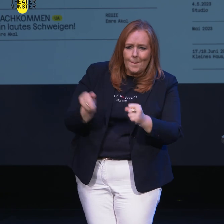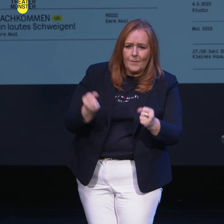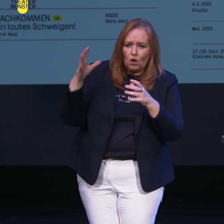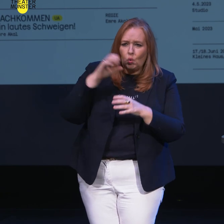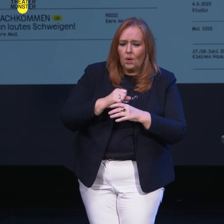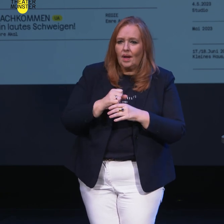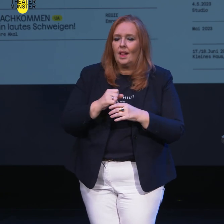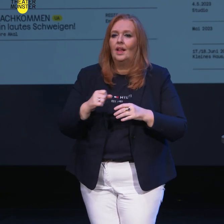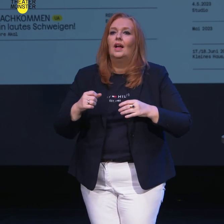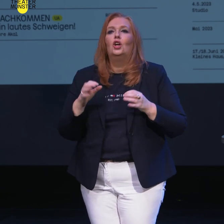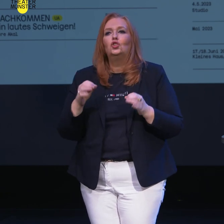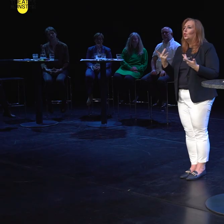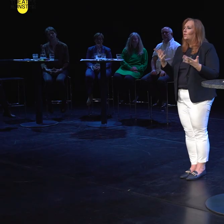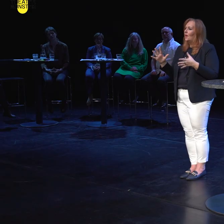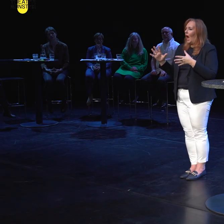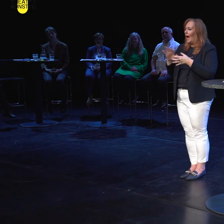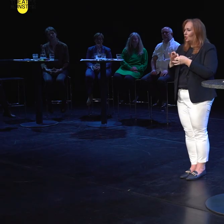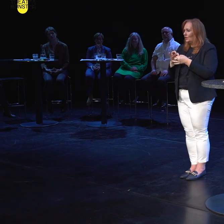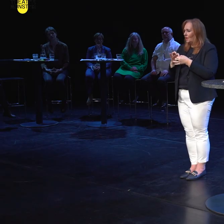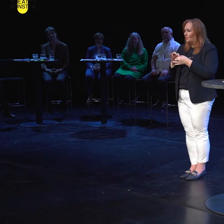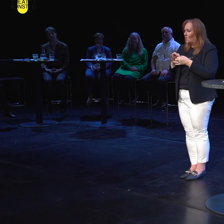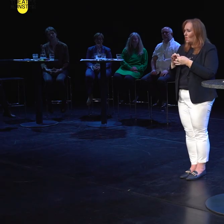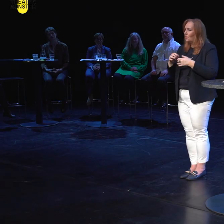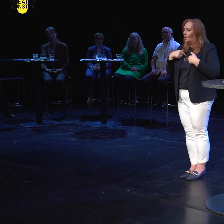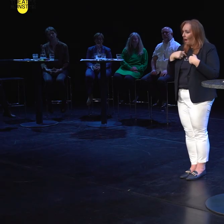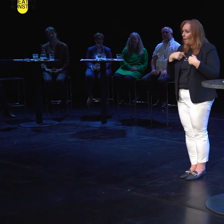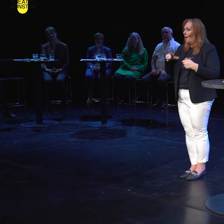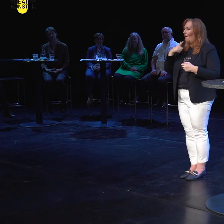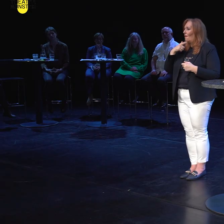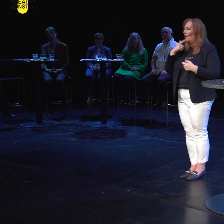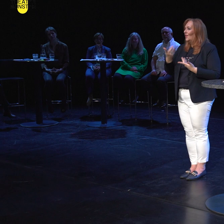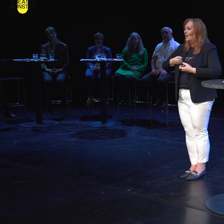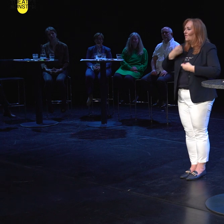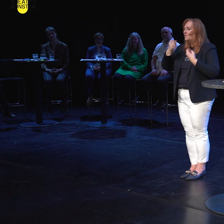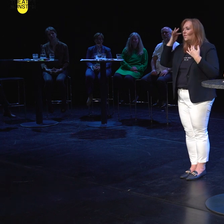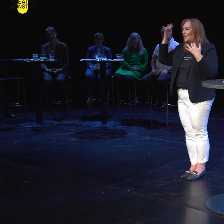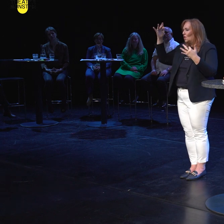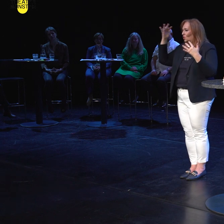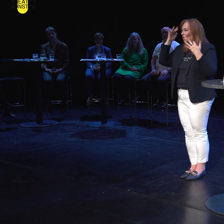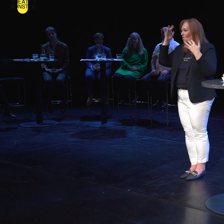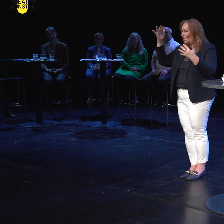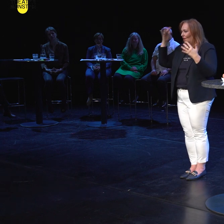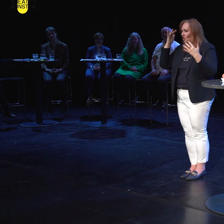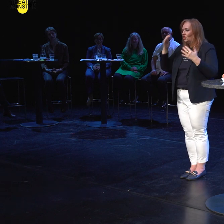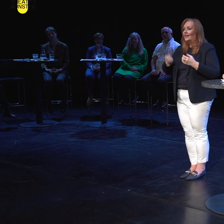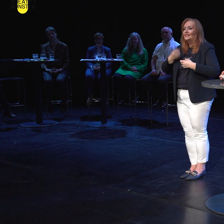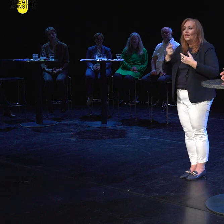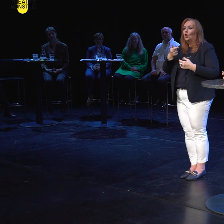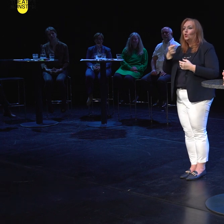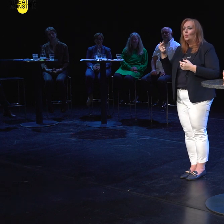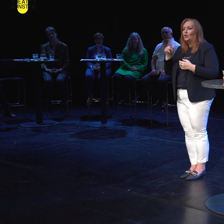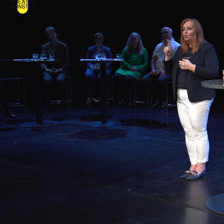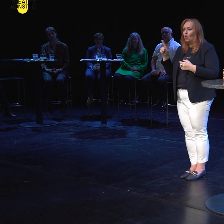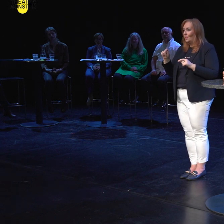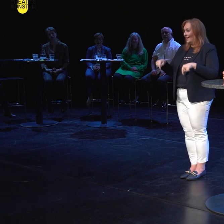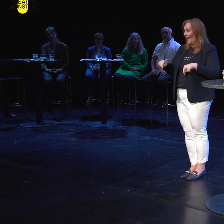Das Stück ist ein sehr assoziionsreicher und amüsanter Philosophie-Krimi. Inszenieren wird das Tobias Dömer, der bei uns noch